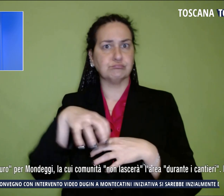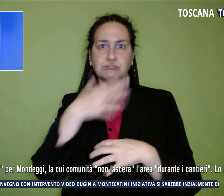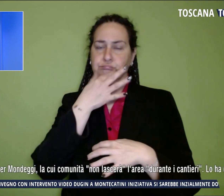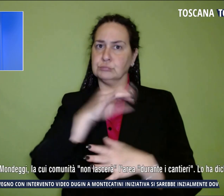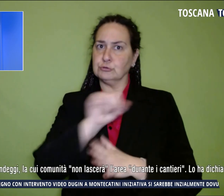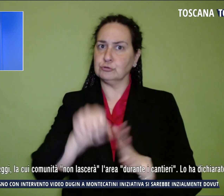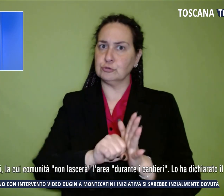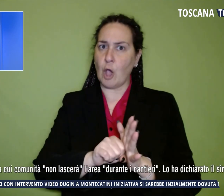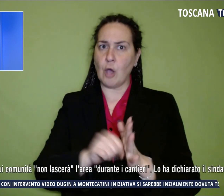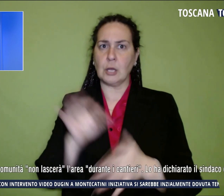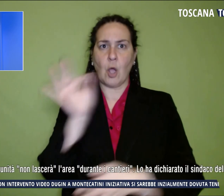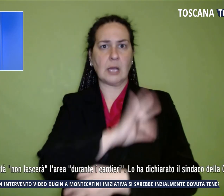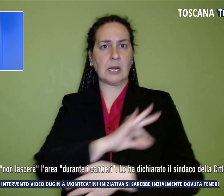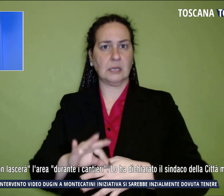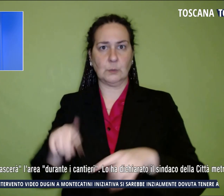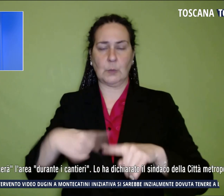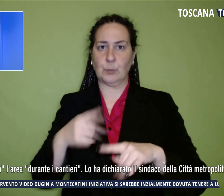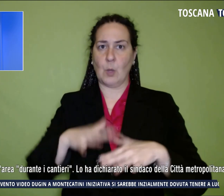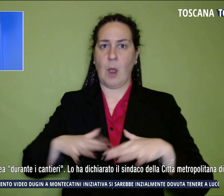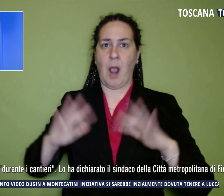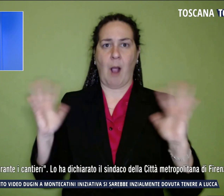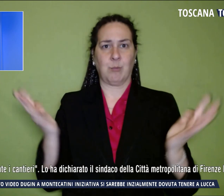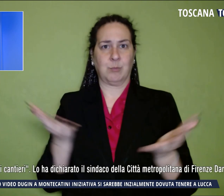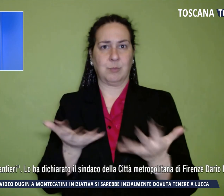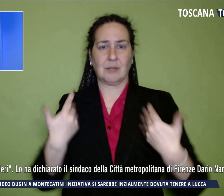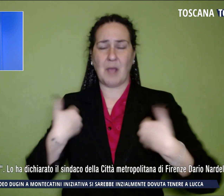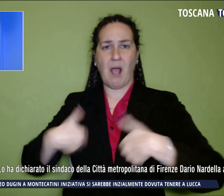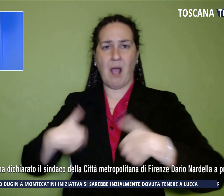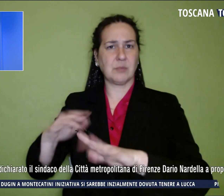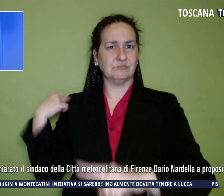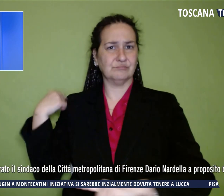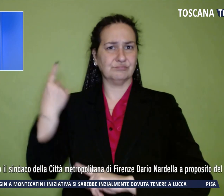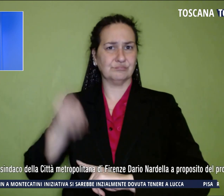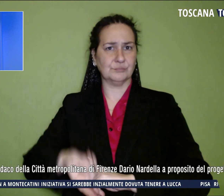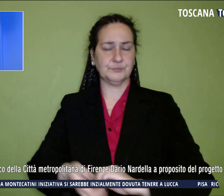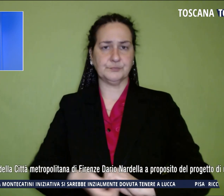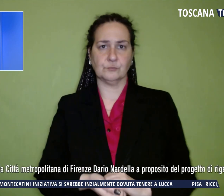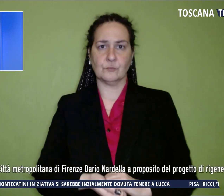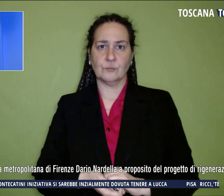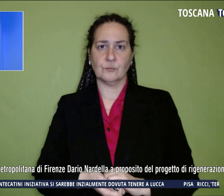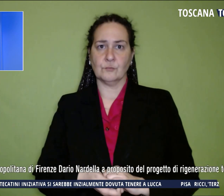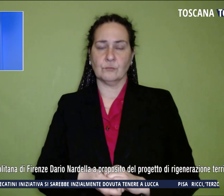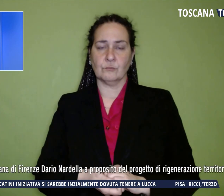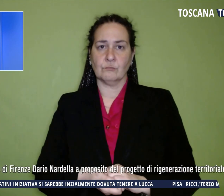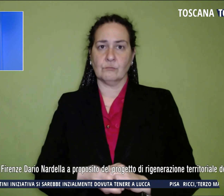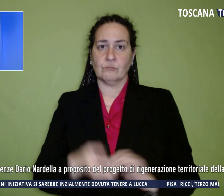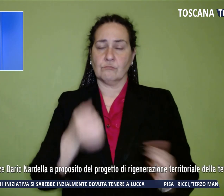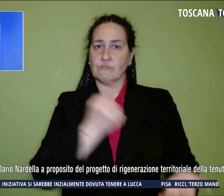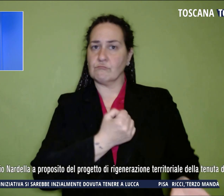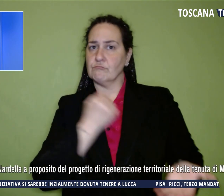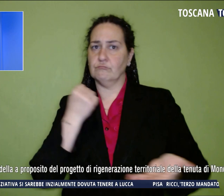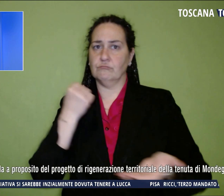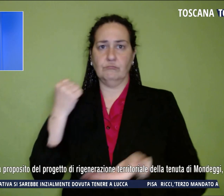architettonico e anche ambientale, è stato lasciato abbandonato. Abbiamo dedicato una parte consistente di questo fondo del